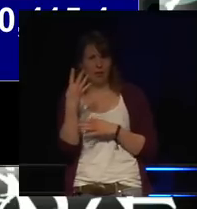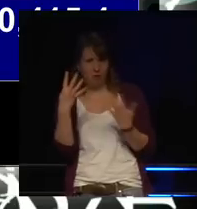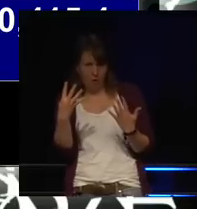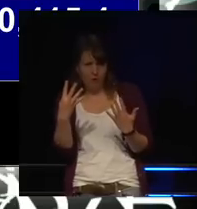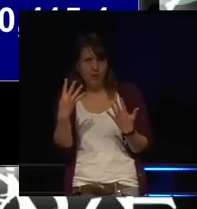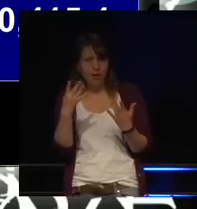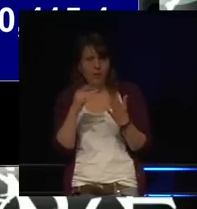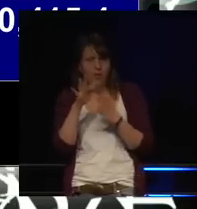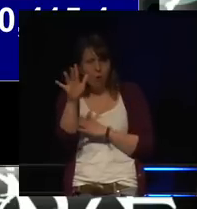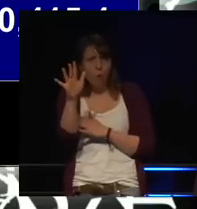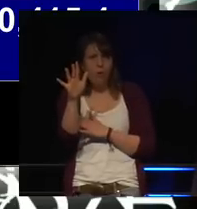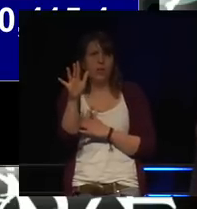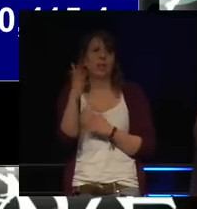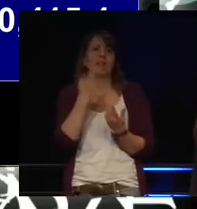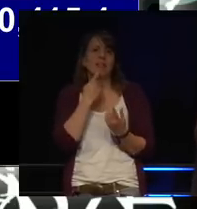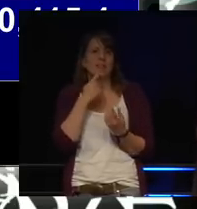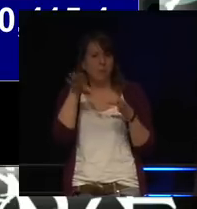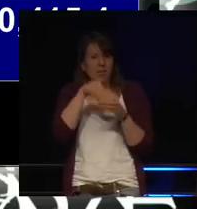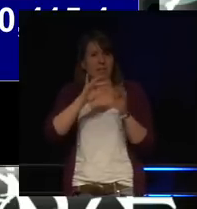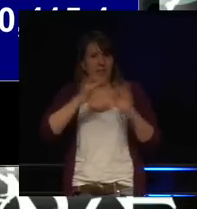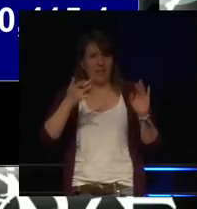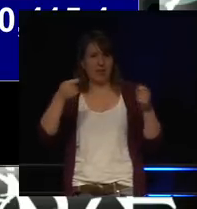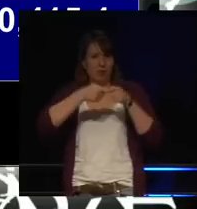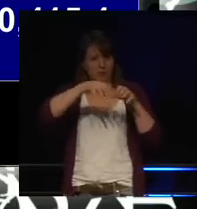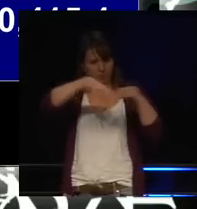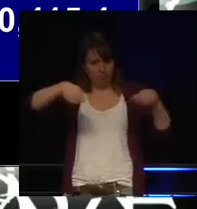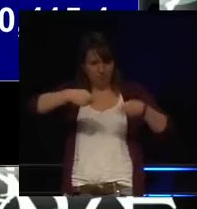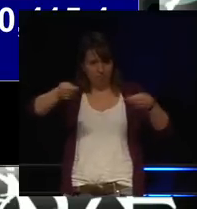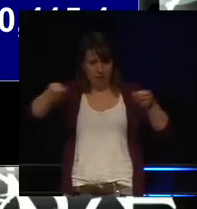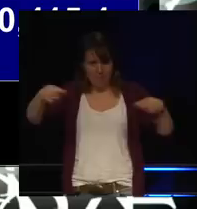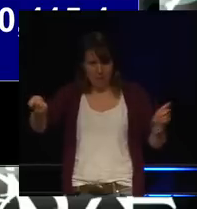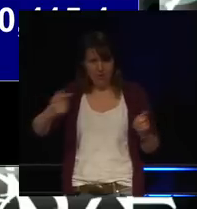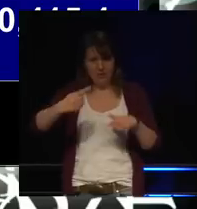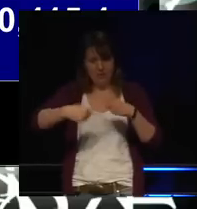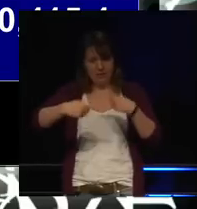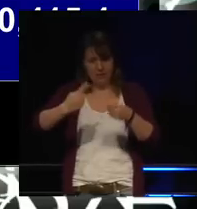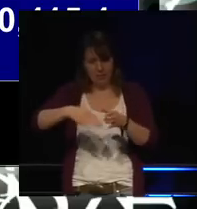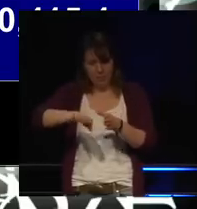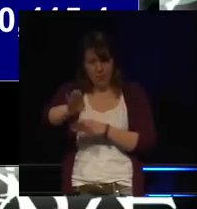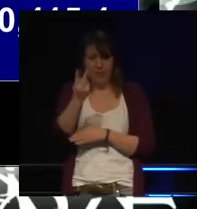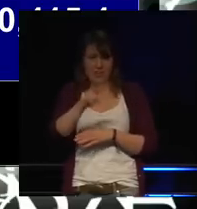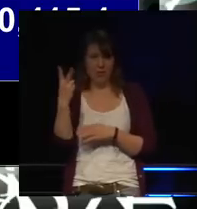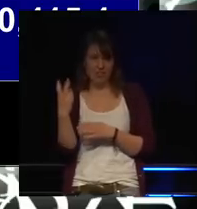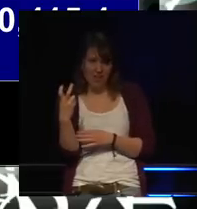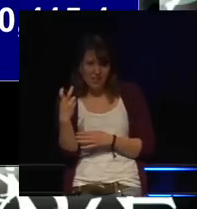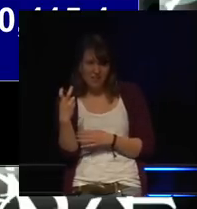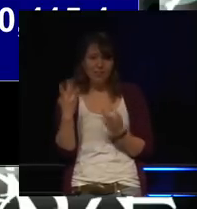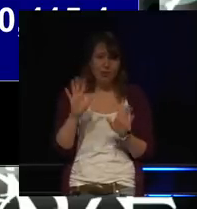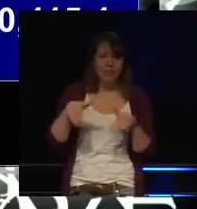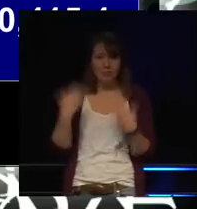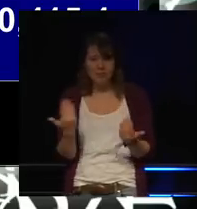Dieses Jahr hatten wir schon 8,3 Milliarden. In 2020 werden wir